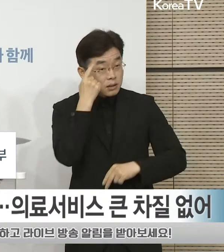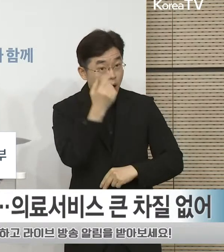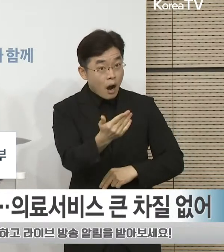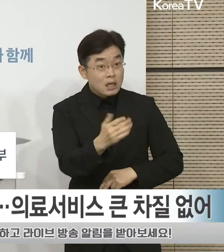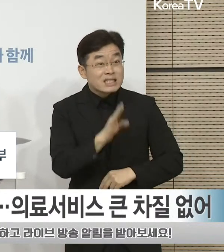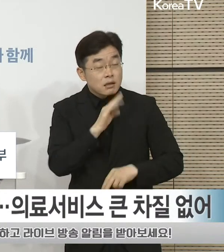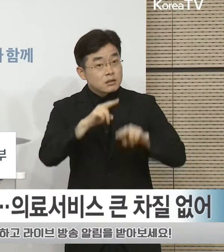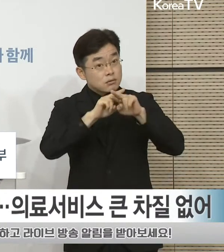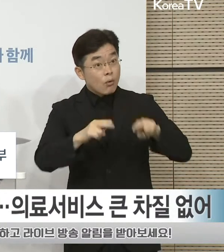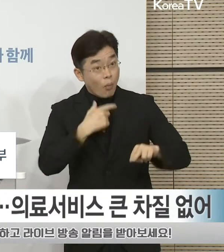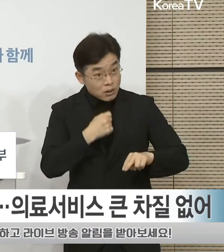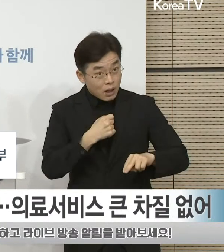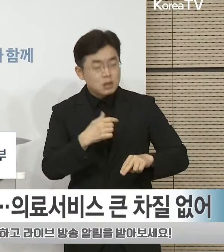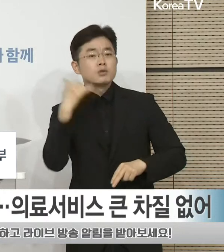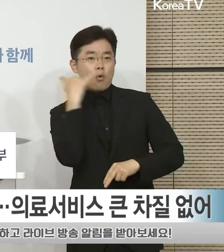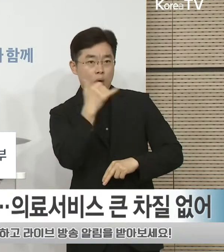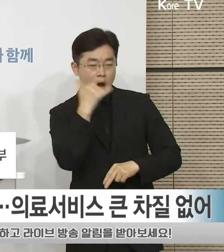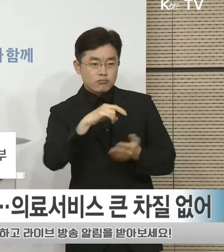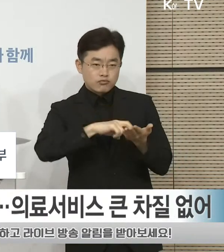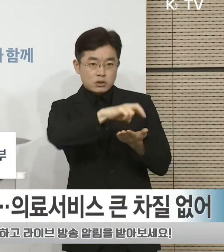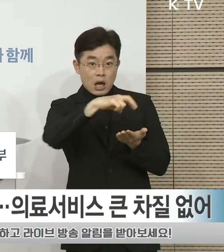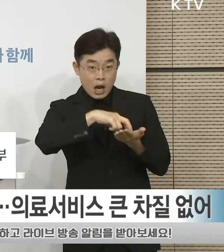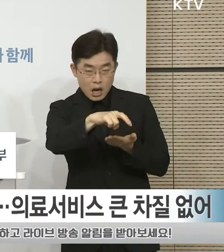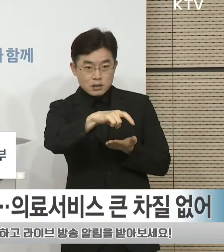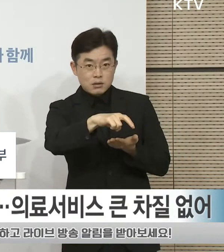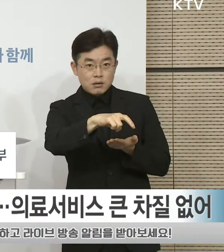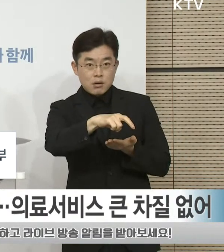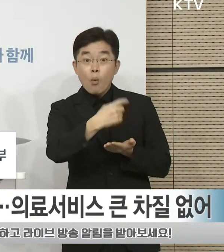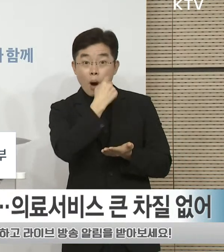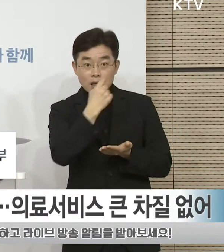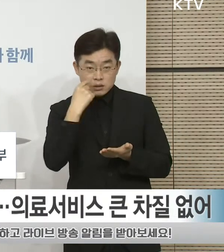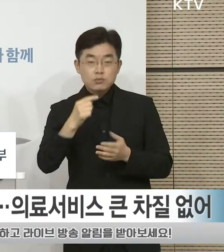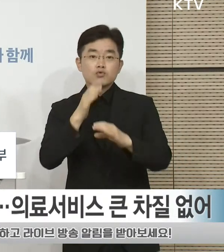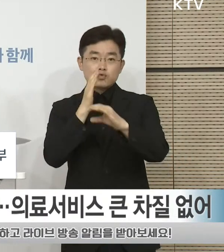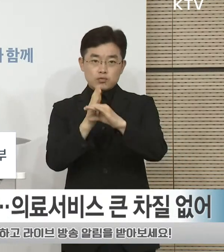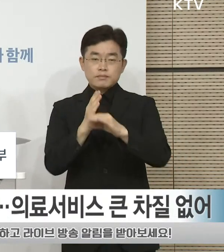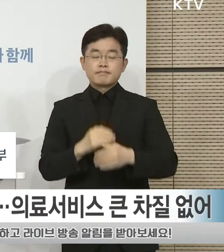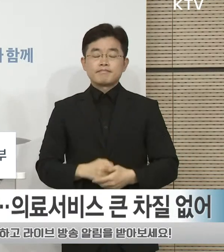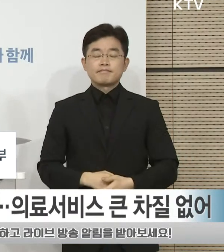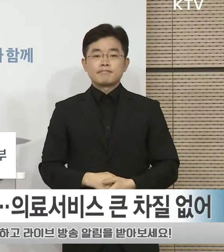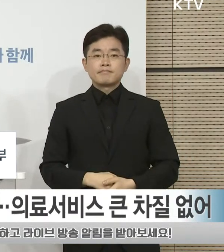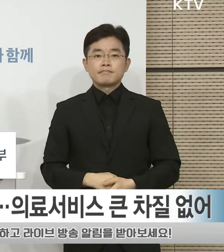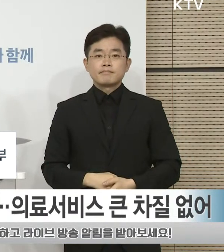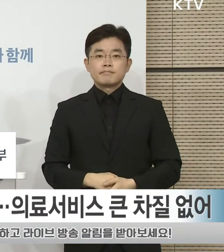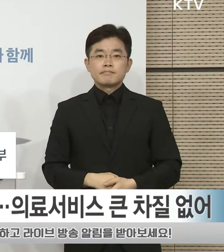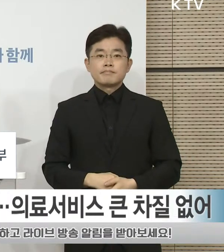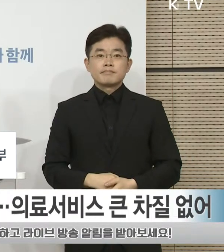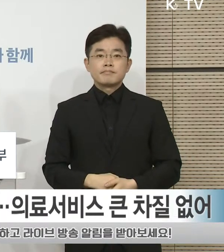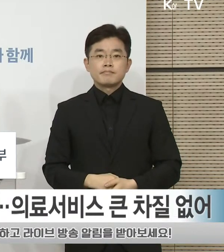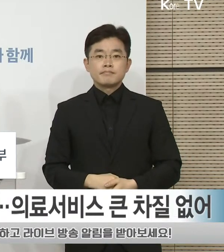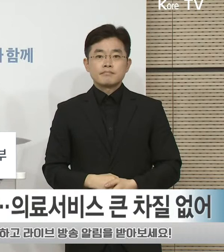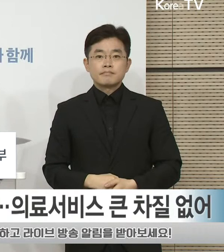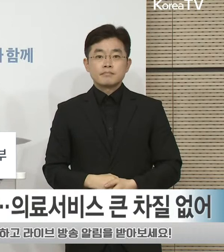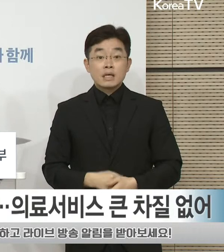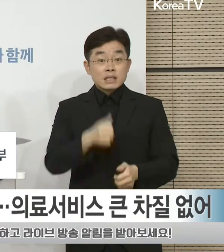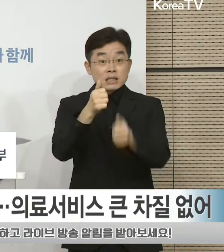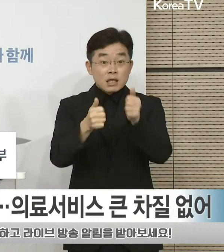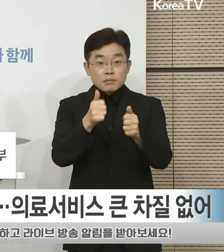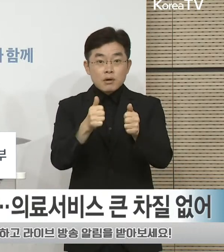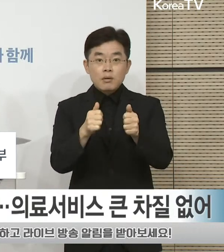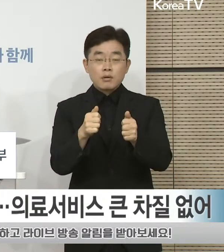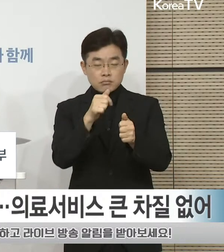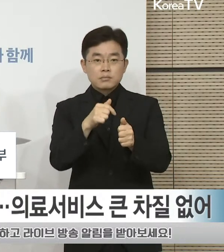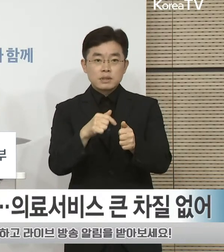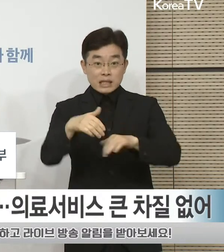취소할 것인지 등을 전화와 문자로 여러 차례 재확인하고 있는 상황입니다. 시험은 예정대로